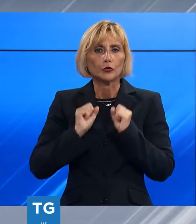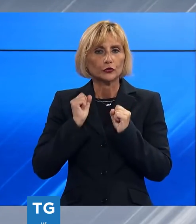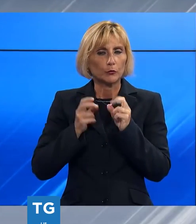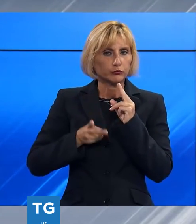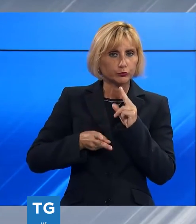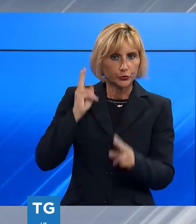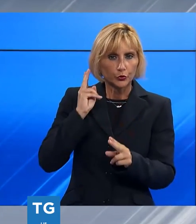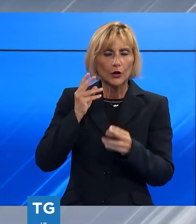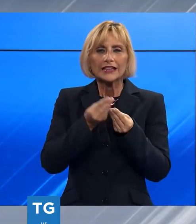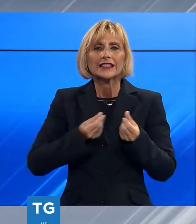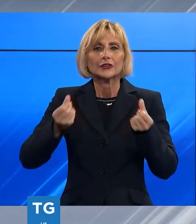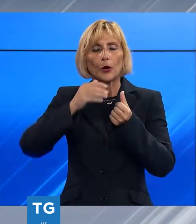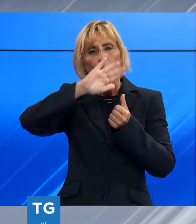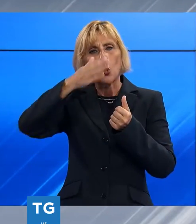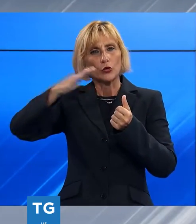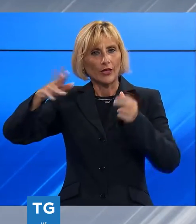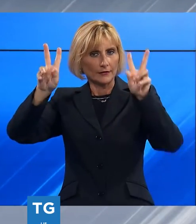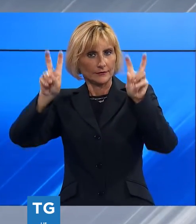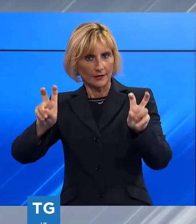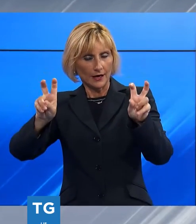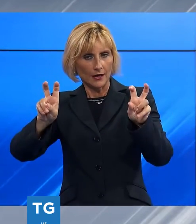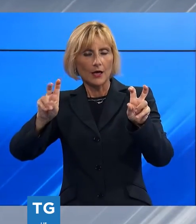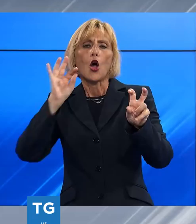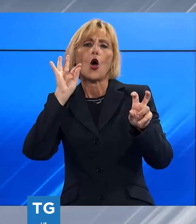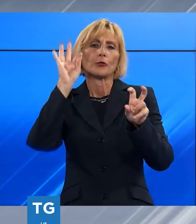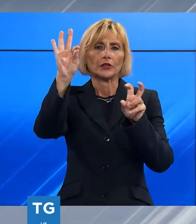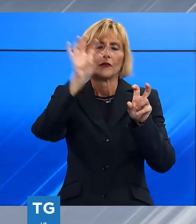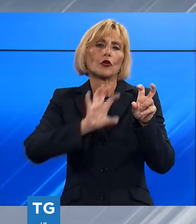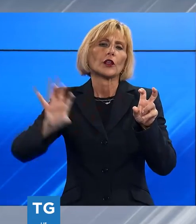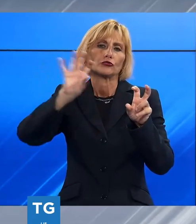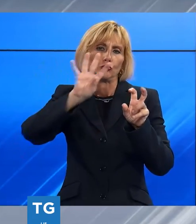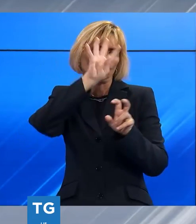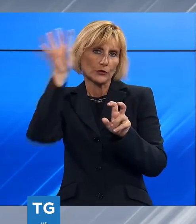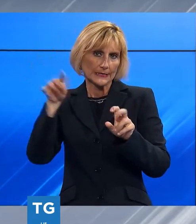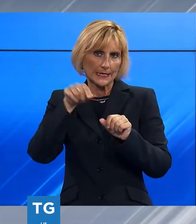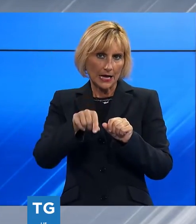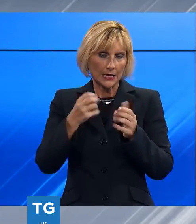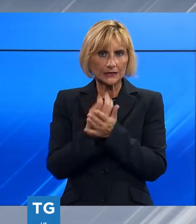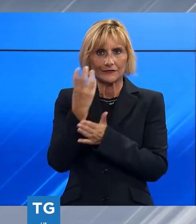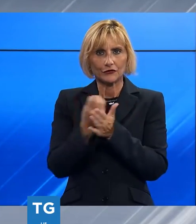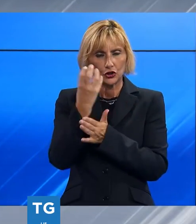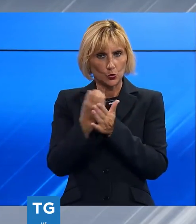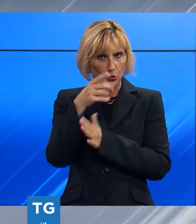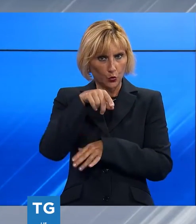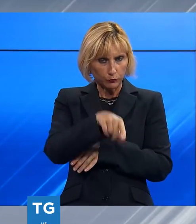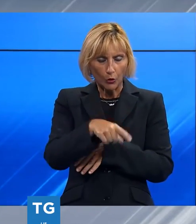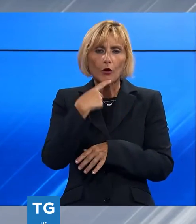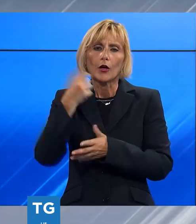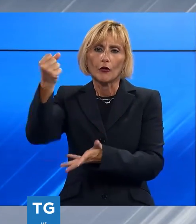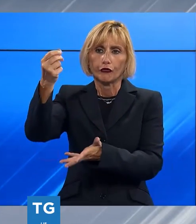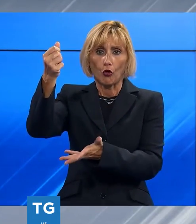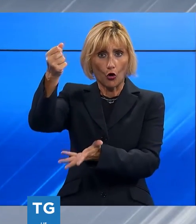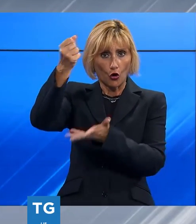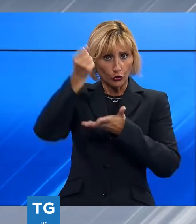'obiettivo che si prefigge la Regione con il Fondo per lo Sviluppo delle Montagne Italiane, istituito per finanziare iniziative definite